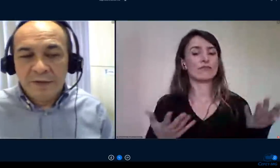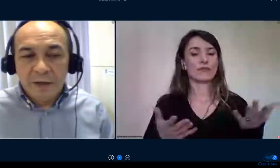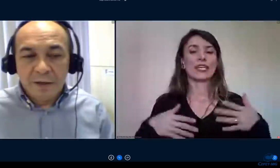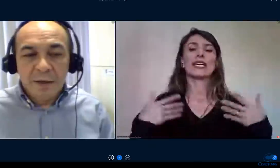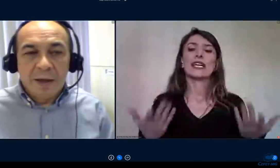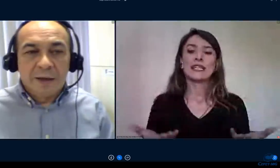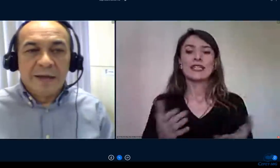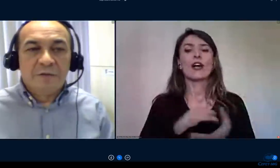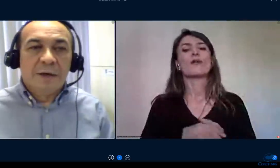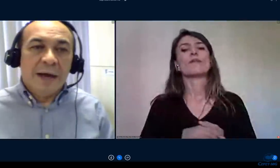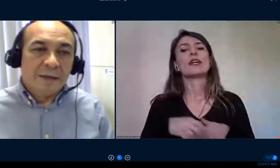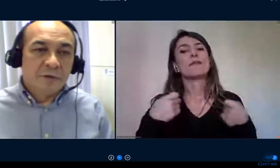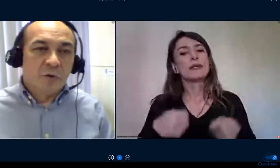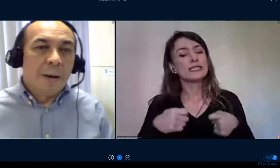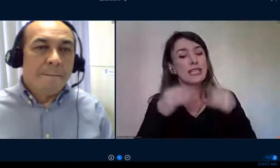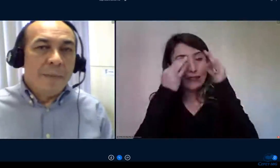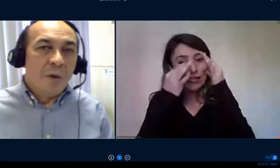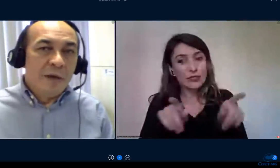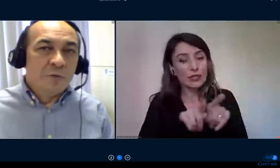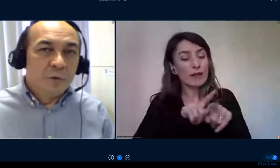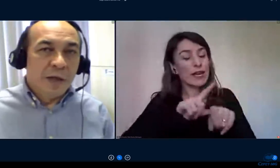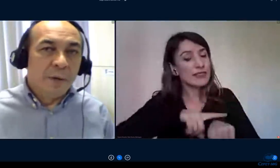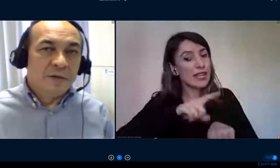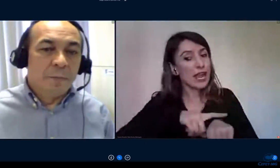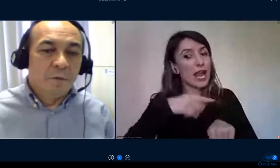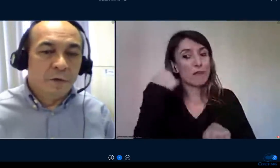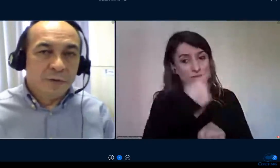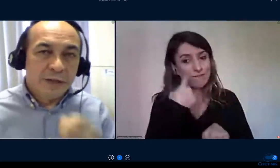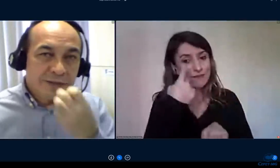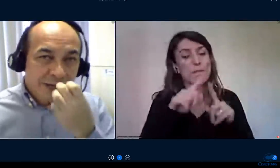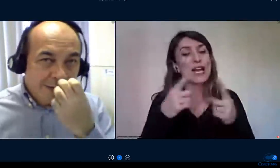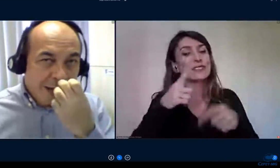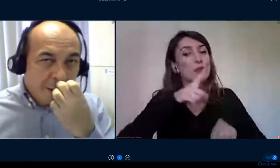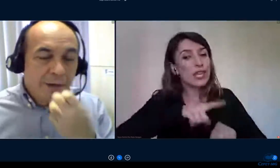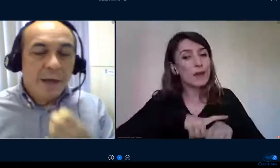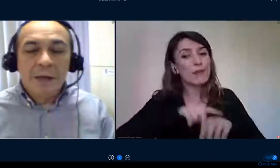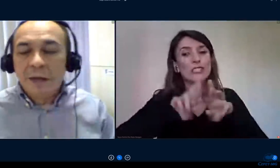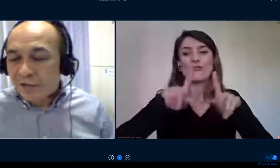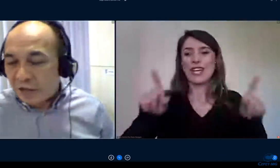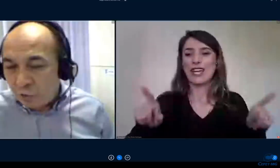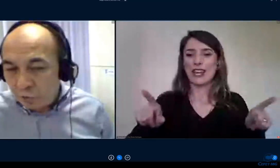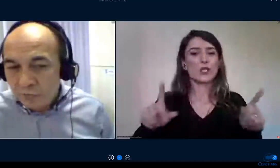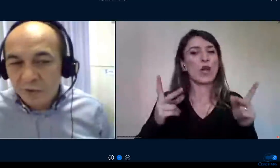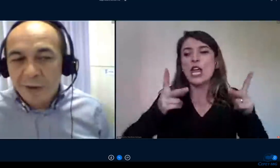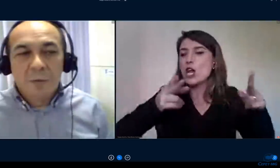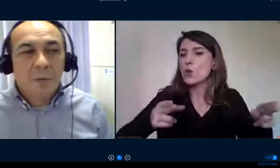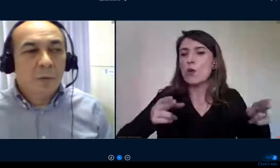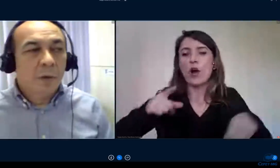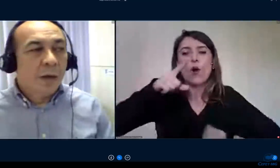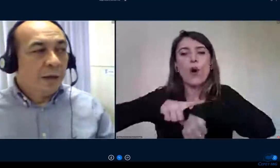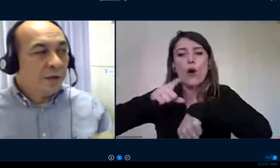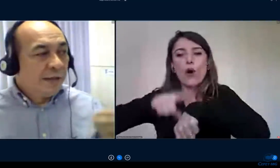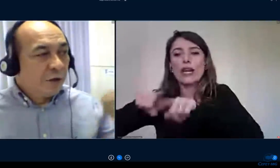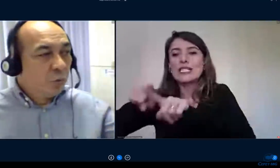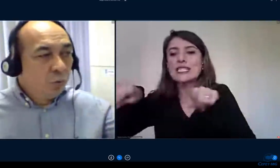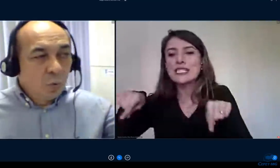pode ser classificadas como ao mesmo tempo que esse professor tem sala de aula que ele está junto com o seu aluno que ele está junto com